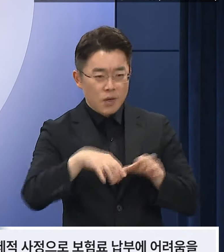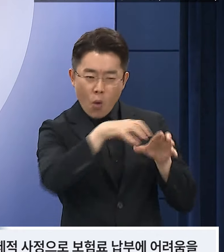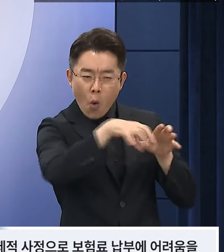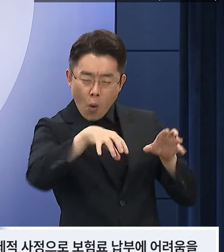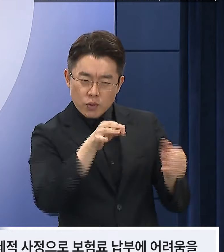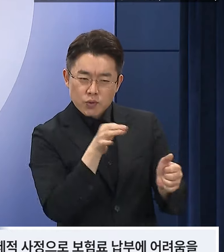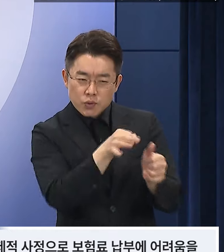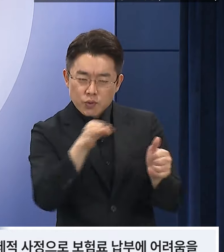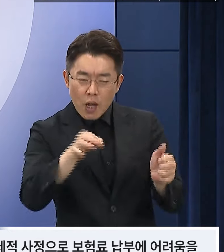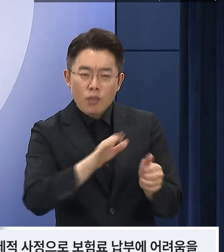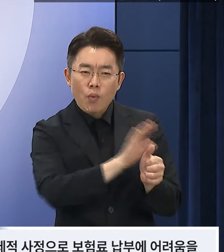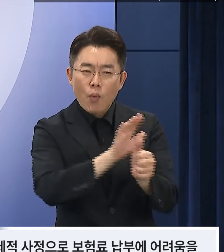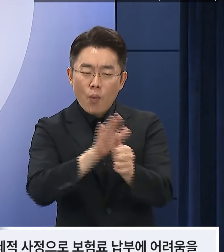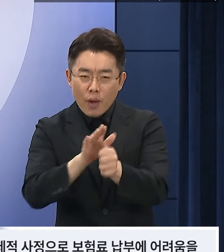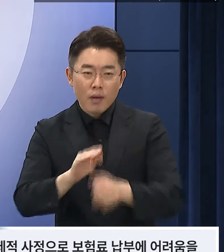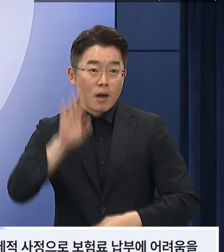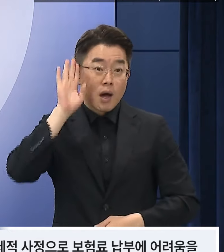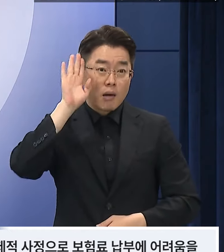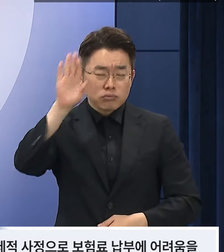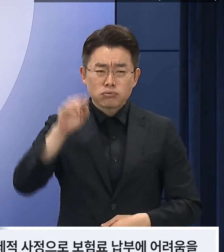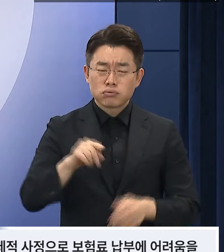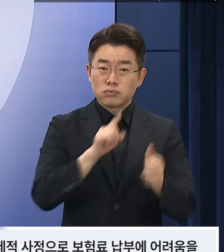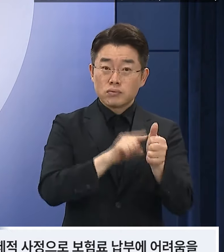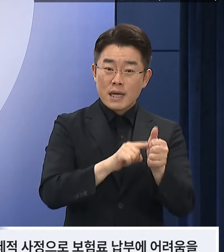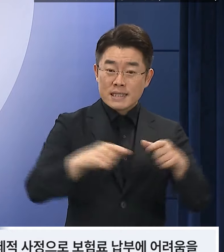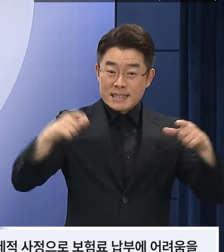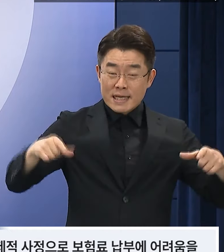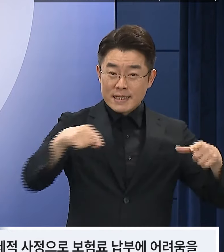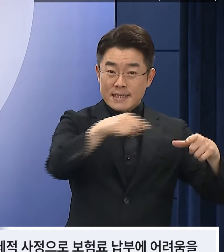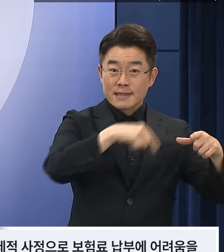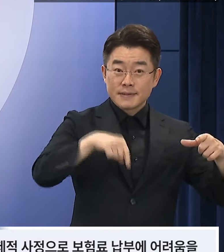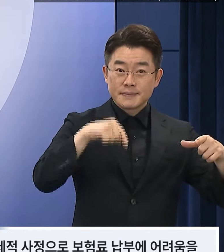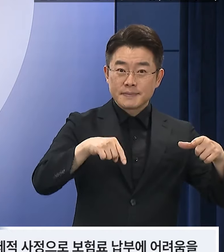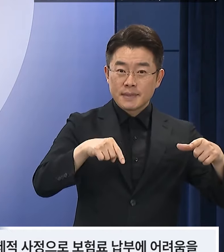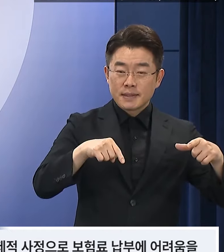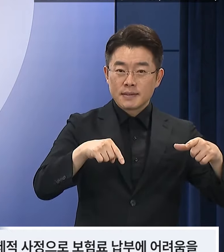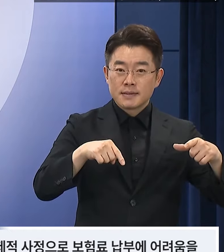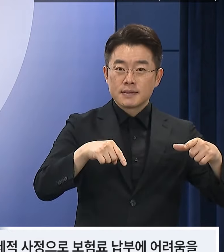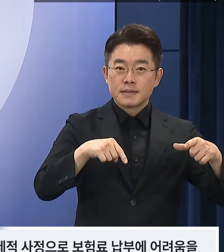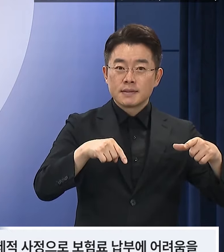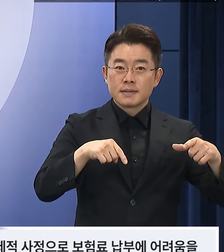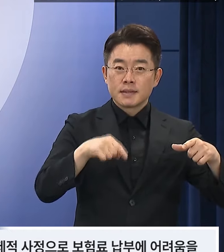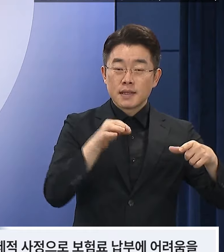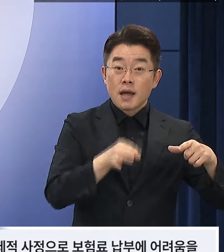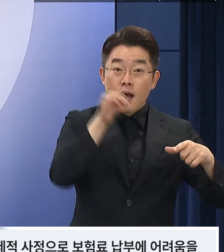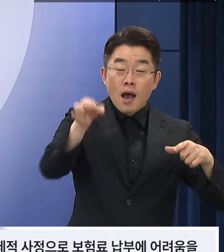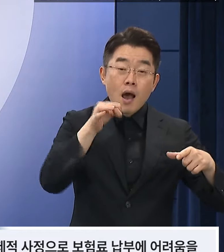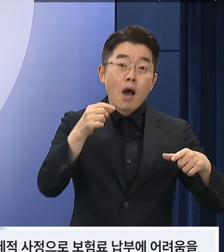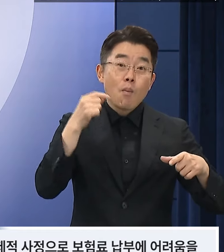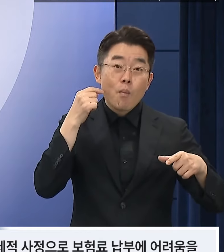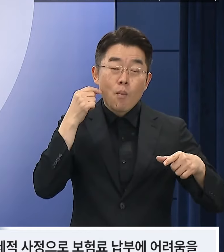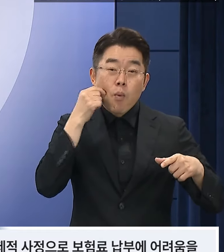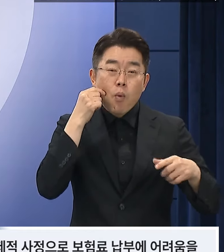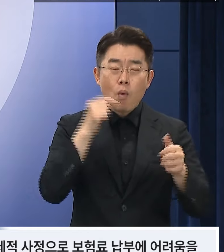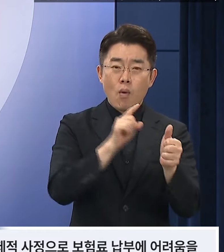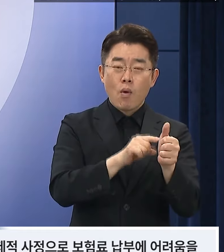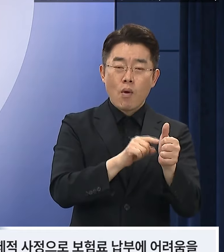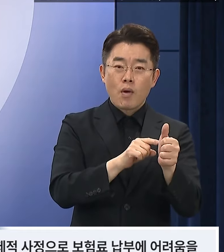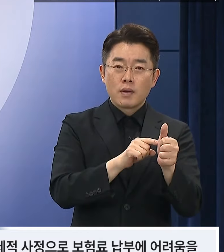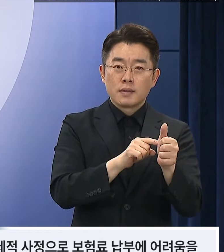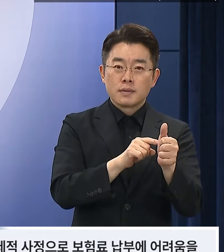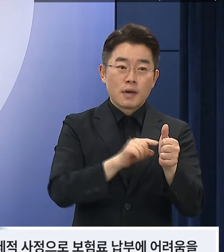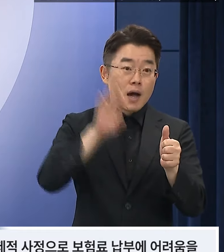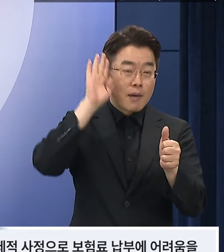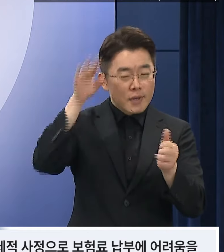기간을 확대하여 경제적 사정으로 보험료 납부에 어려움을 겪는 저소득 가입자들이